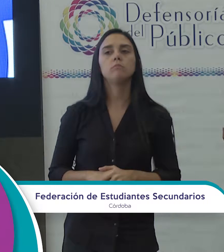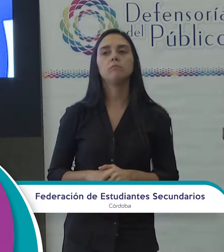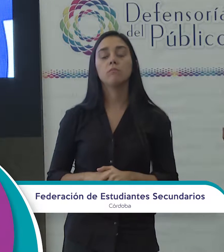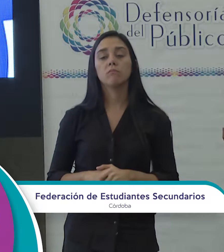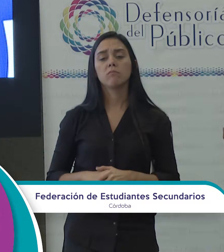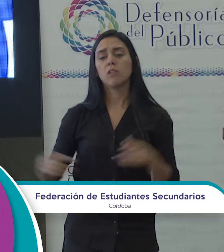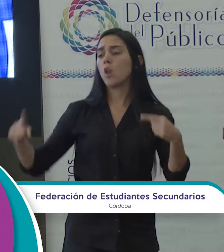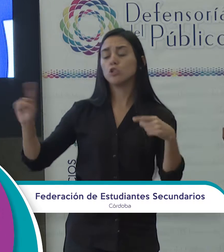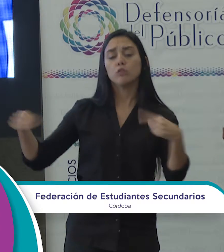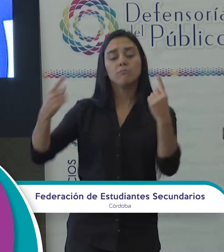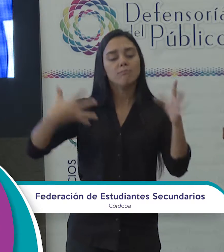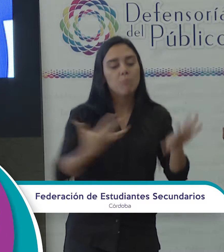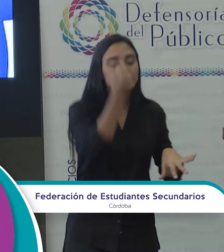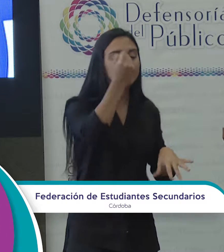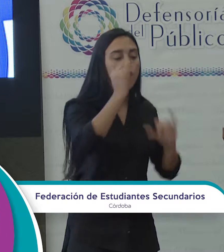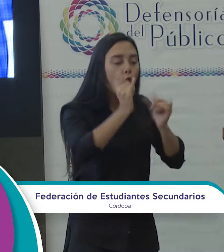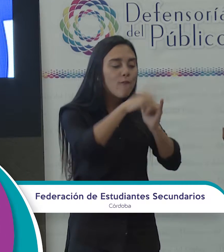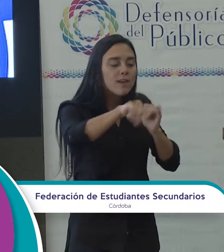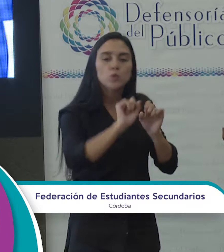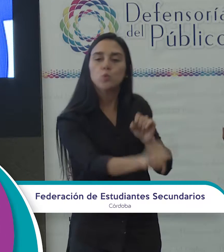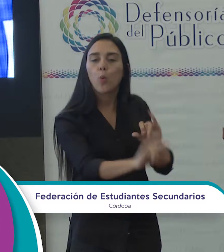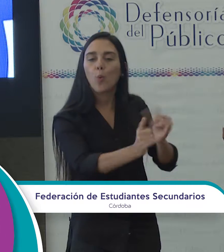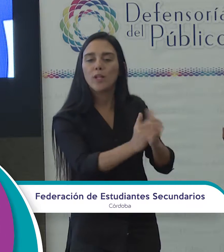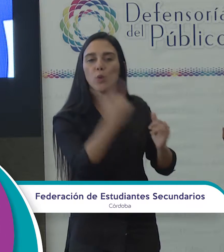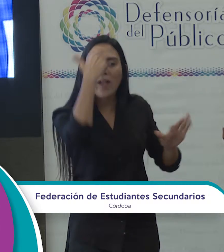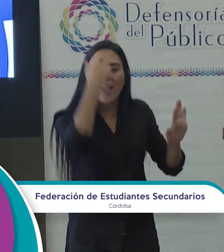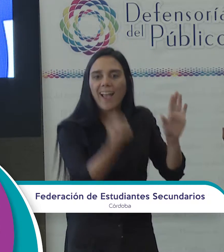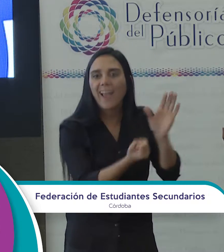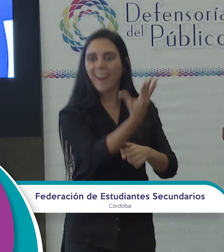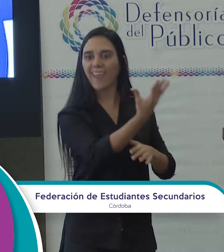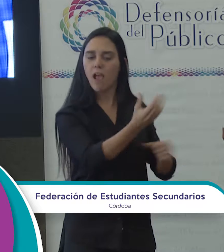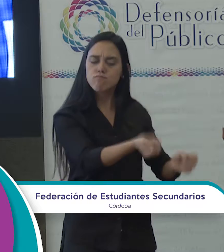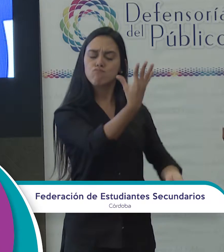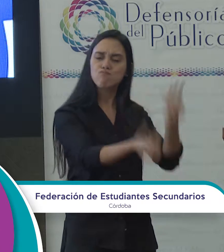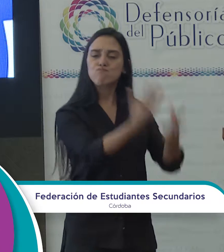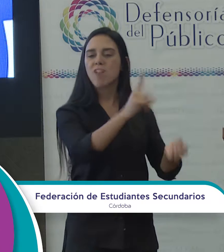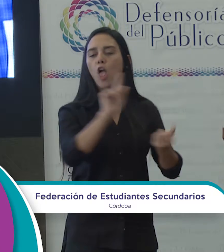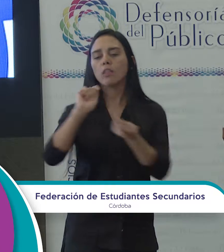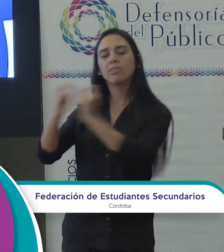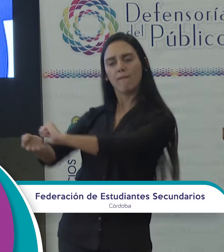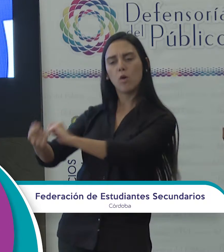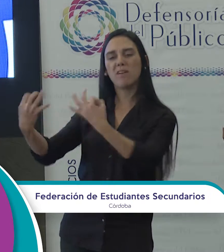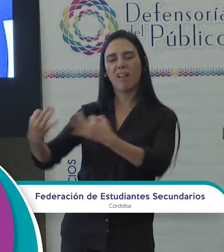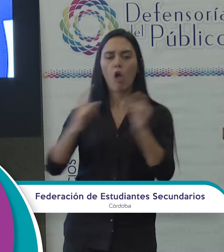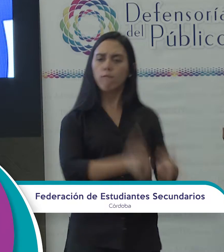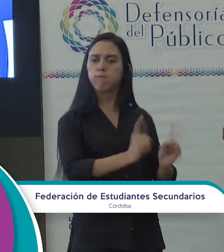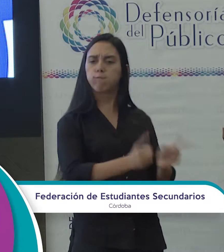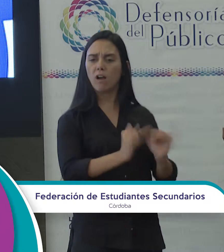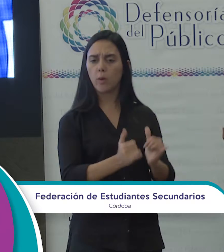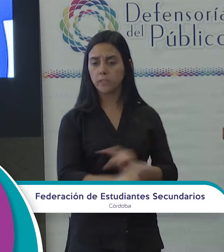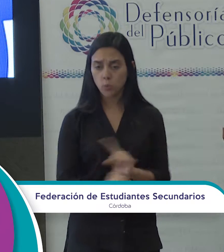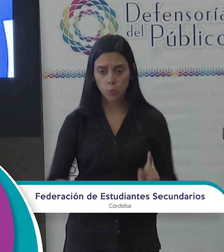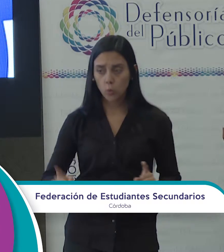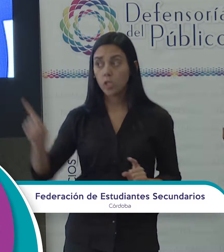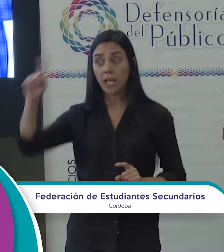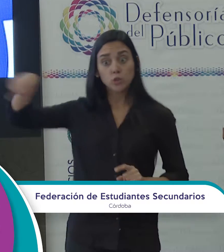Al contrario, los jóvenes, que su juventud crean, innovan y transforman la realidad, podrán permanecer siempre jóvenes. Se olviden que